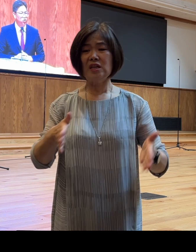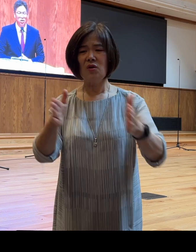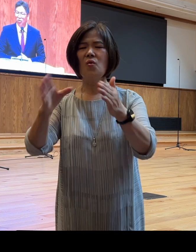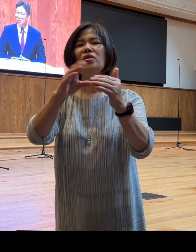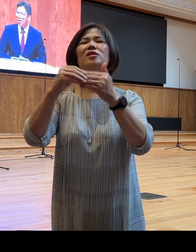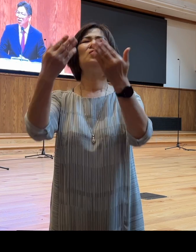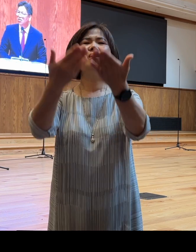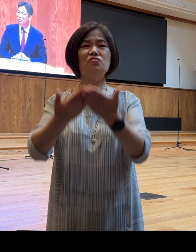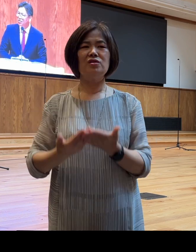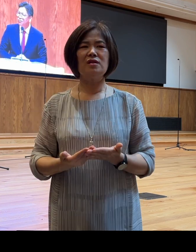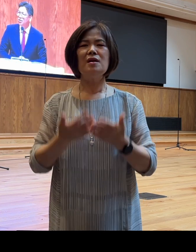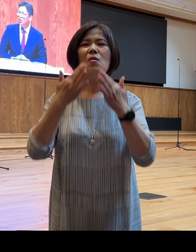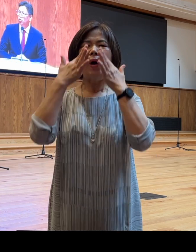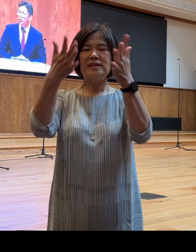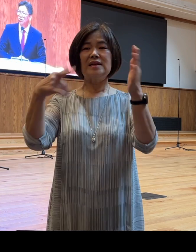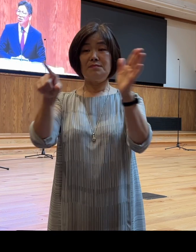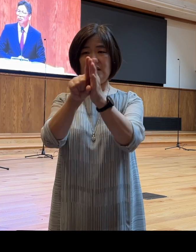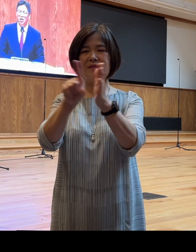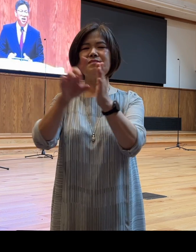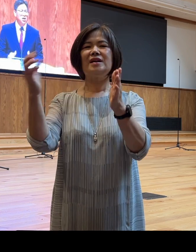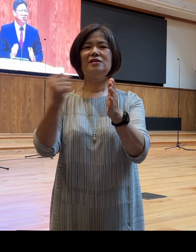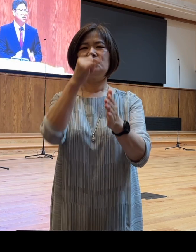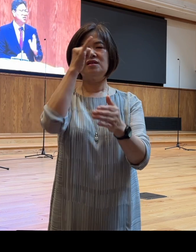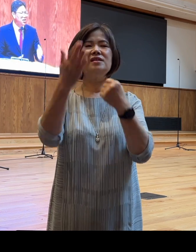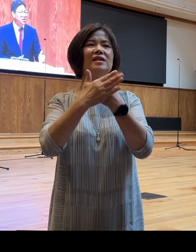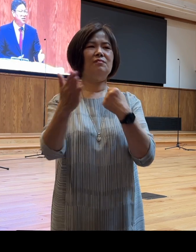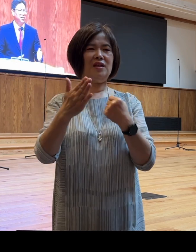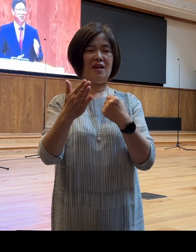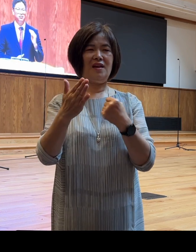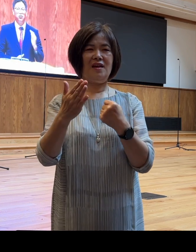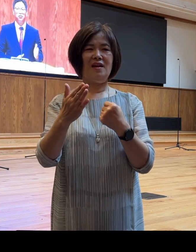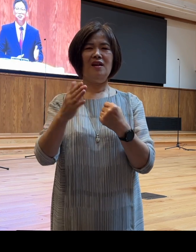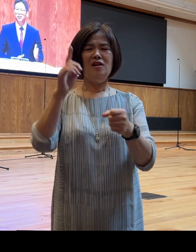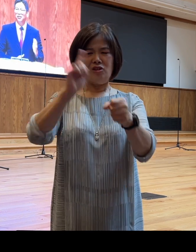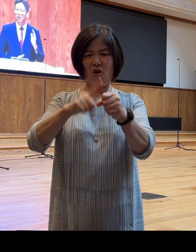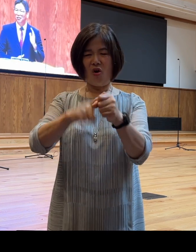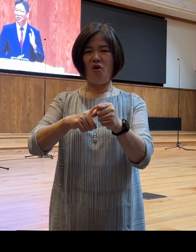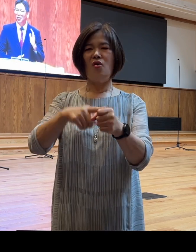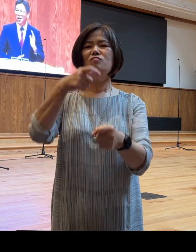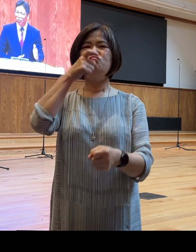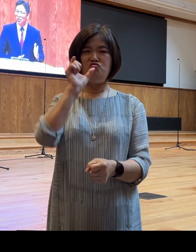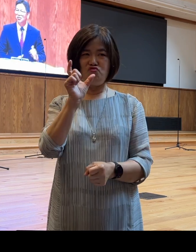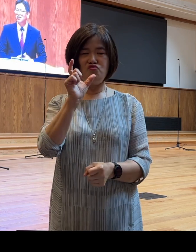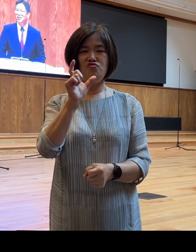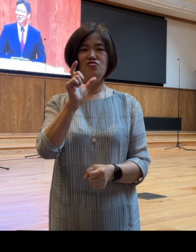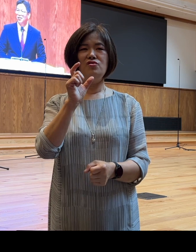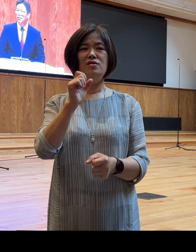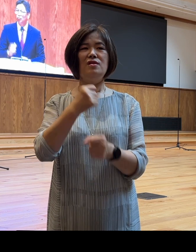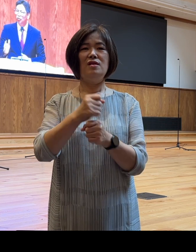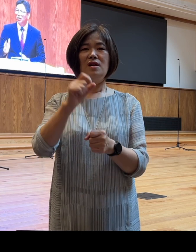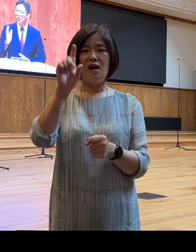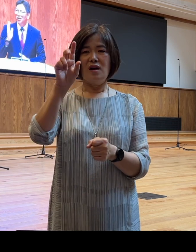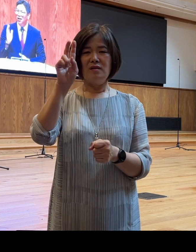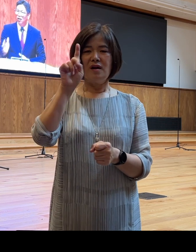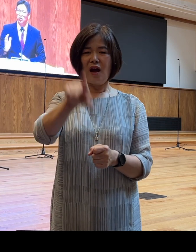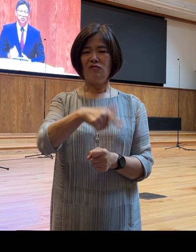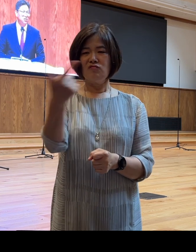것이다 라는 그 믿음을 가지고 있었기 때문에 그는 그냥 떡 하루치 식량 물 하루치 식량만